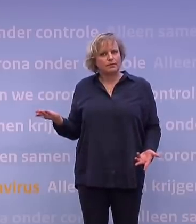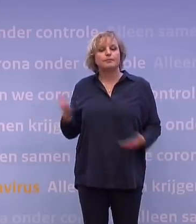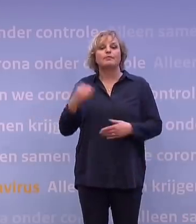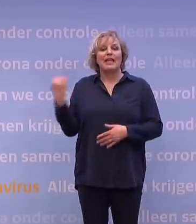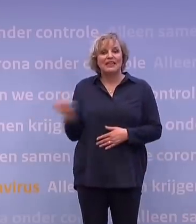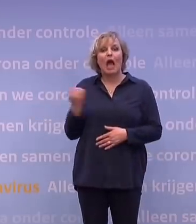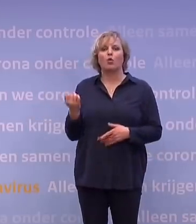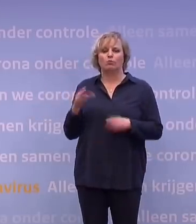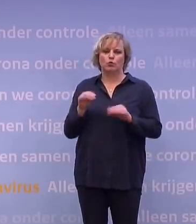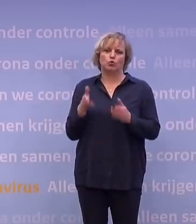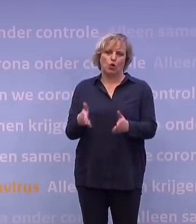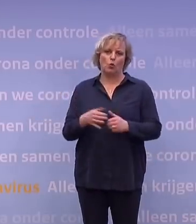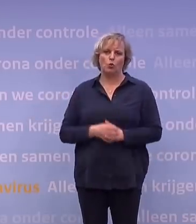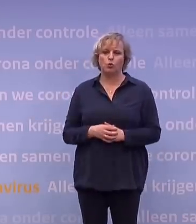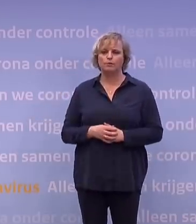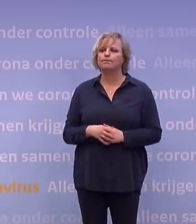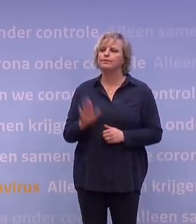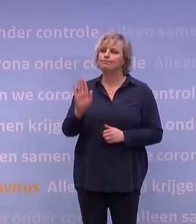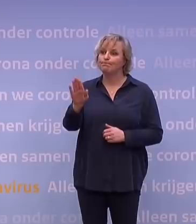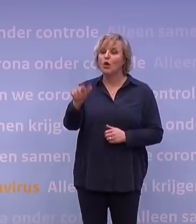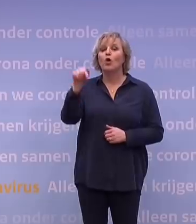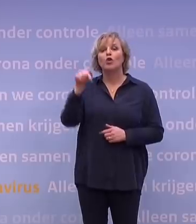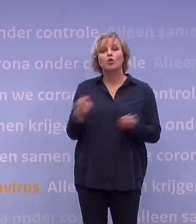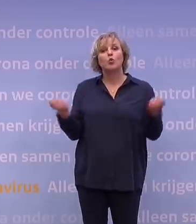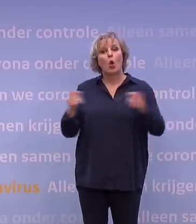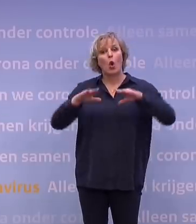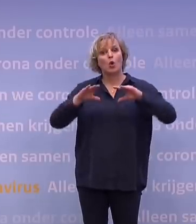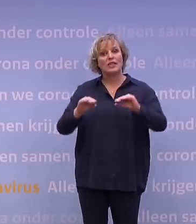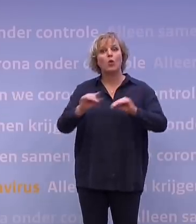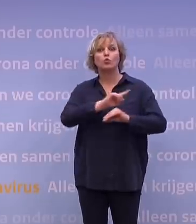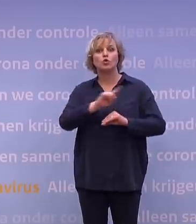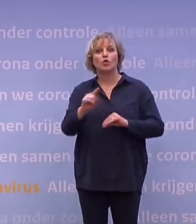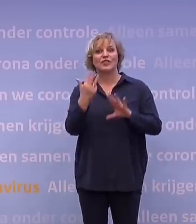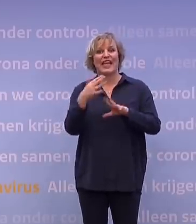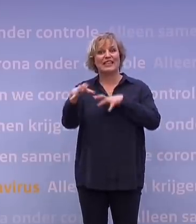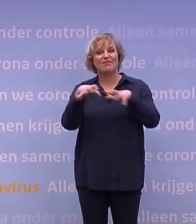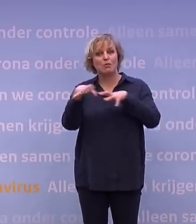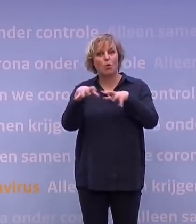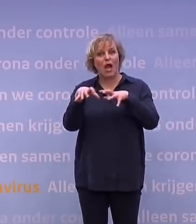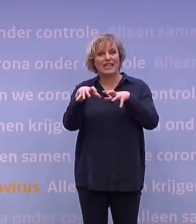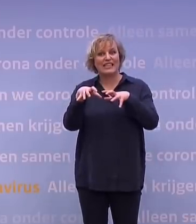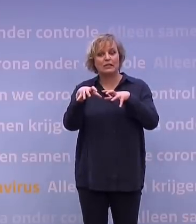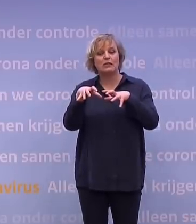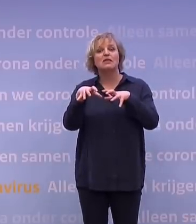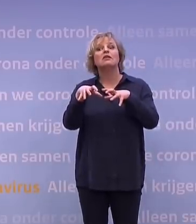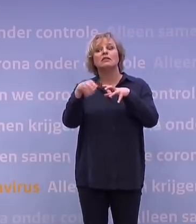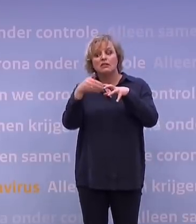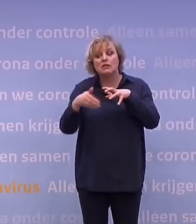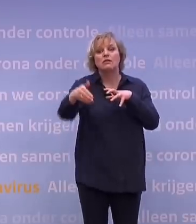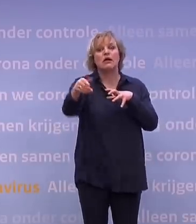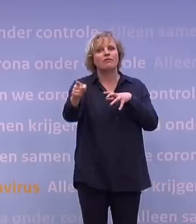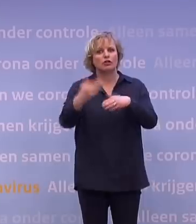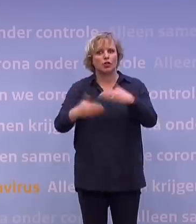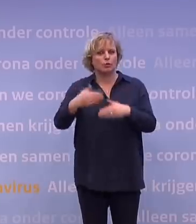En daarom doen we dat. Ik wil er wel één ding bij zeggen, We hebben nu een lockdown tot 9 februari, je kunt nooit precies verzekeren wat er exact na 9 februari gebeurt.